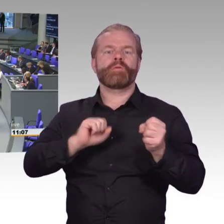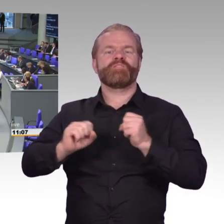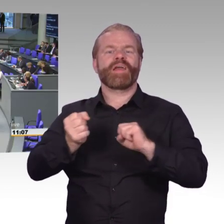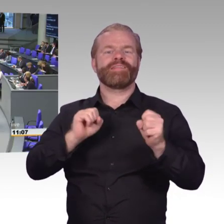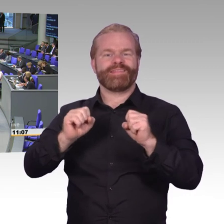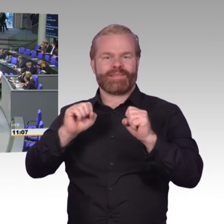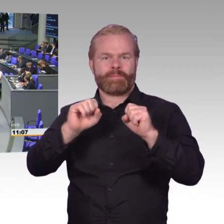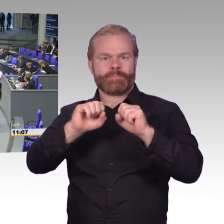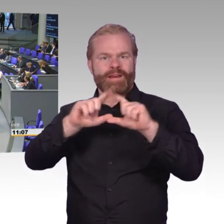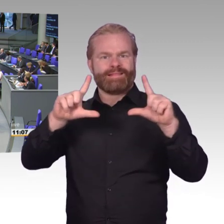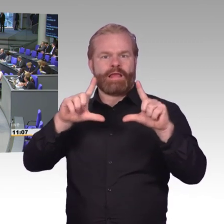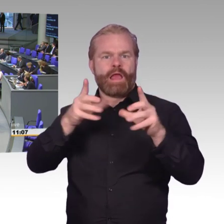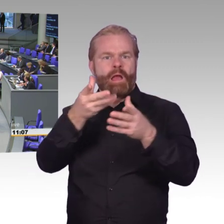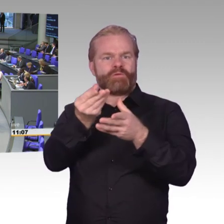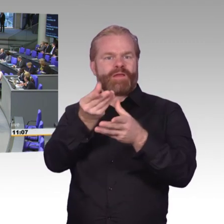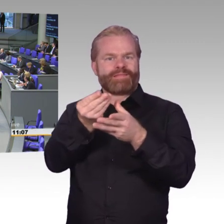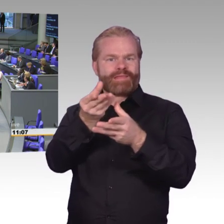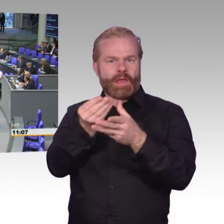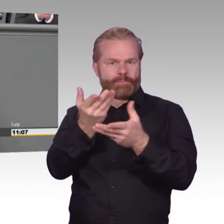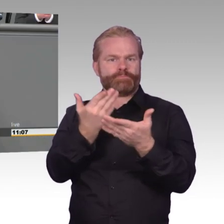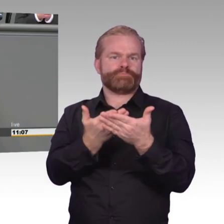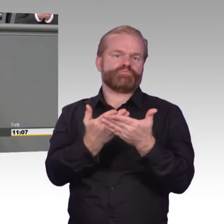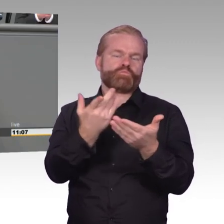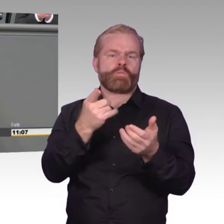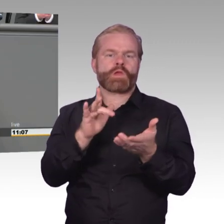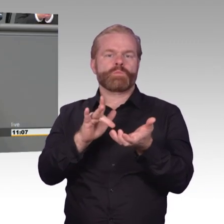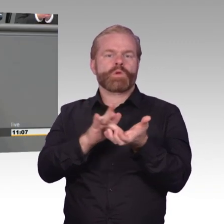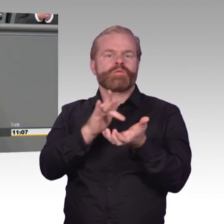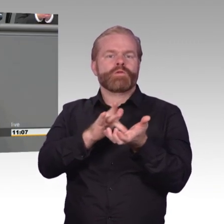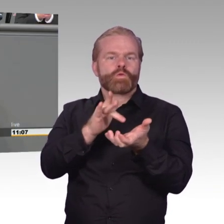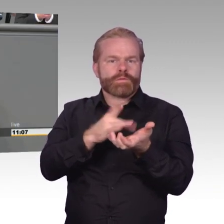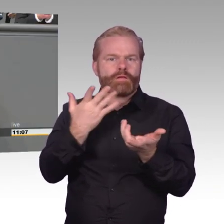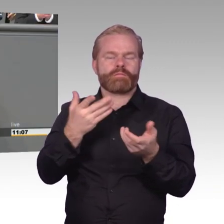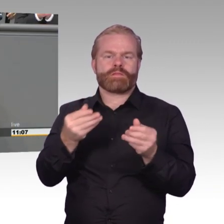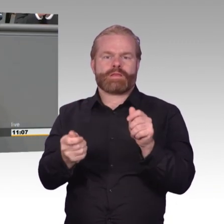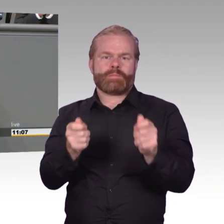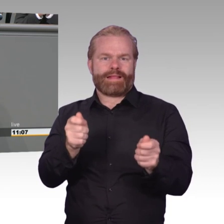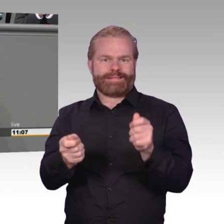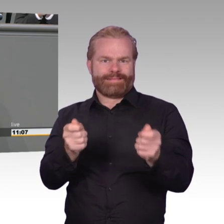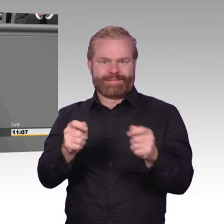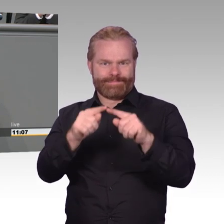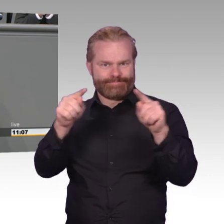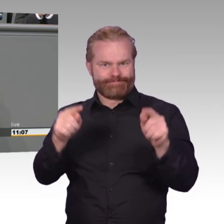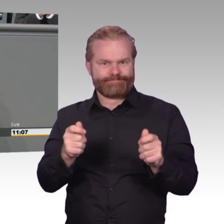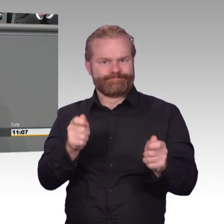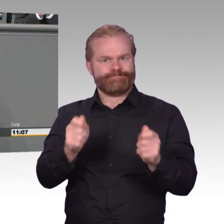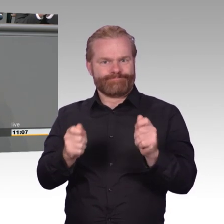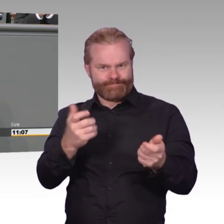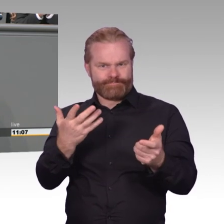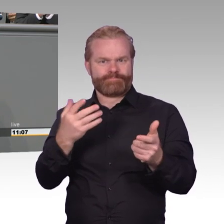Und jetzt legen mal alle die Federhalter und Hefte beiseite und hören mir gerne zu, dass wir hier die Möglichkeit haben,